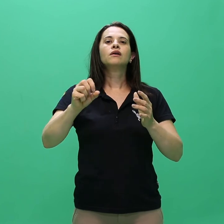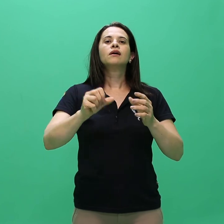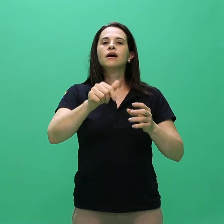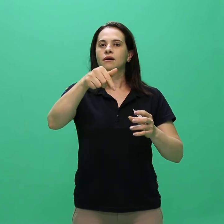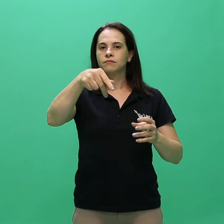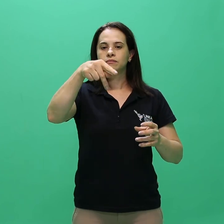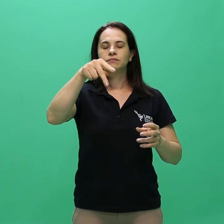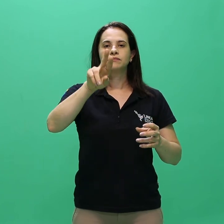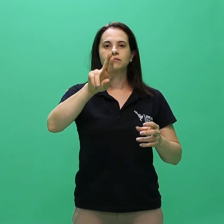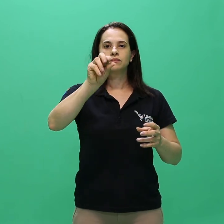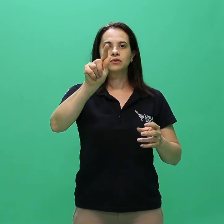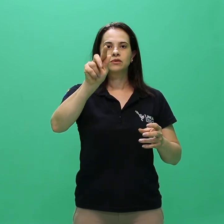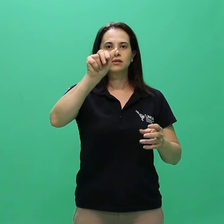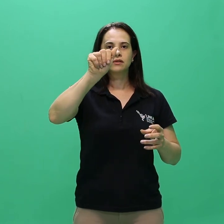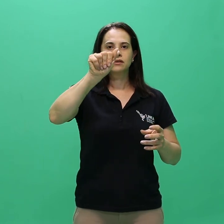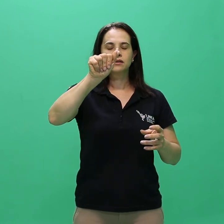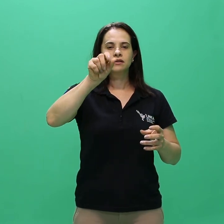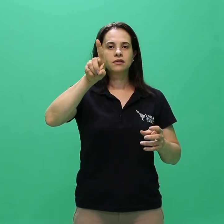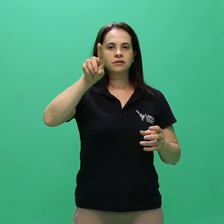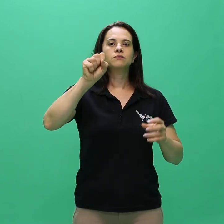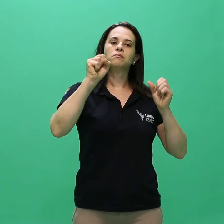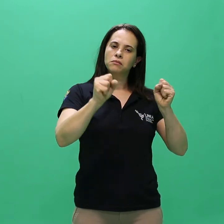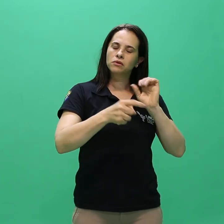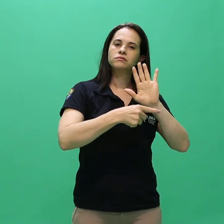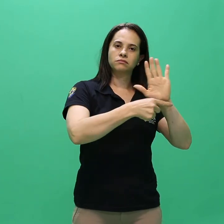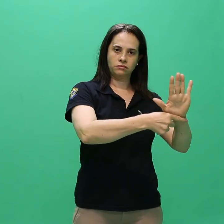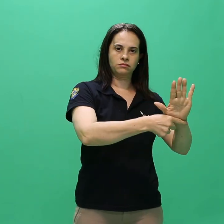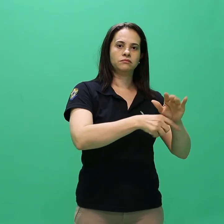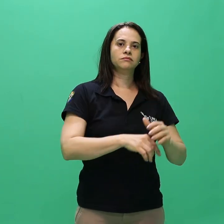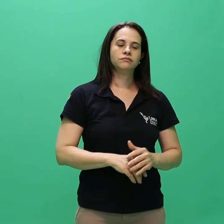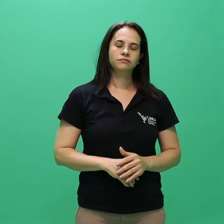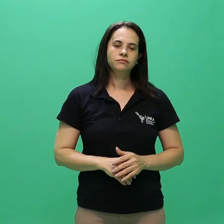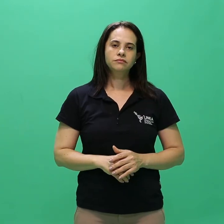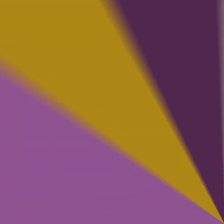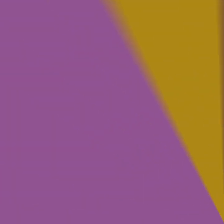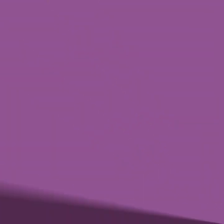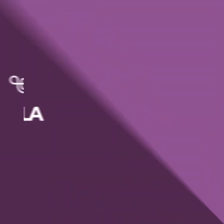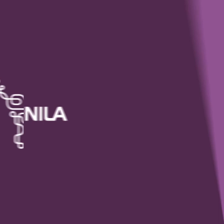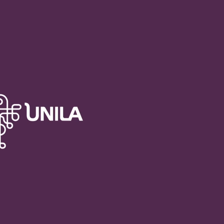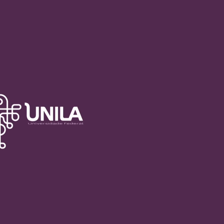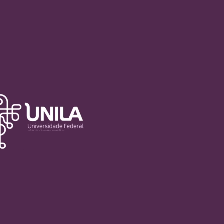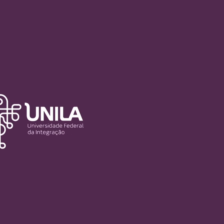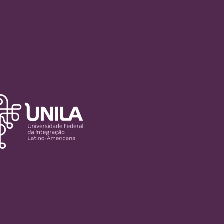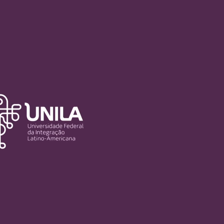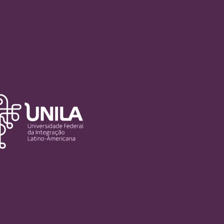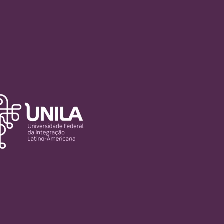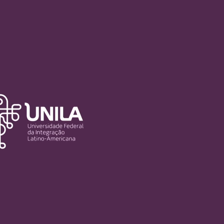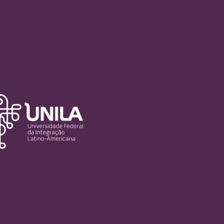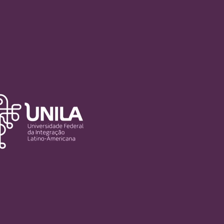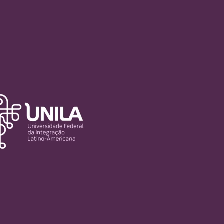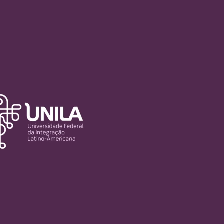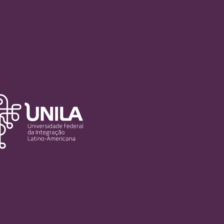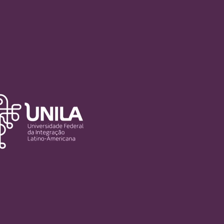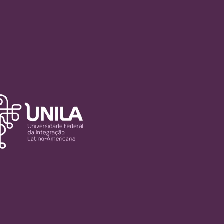-Reitoria de Graduação Professor Lúcio Flávio Gross Freitas, Pró-Reitor de Graduação resolvidos-Reitoria de.3 Os